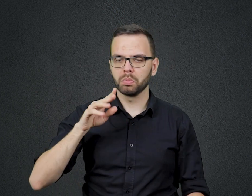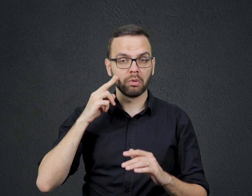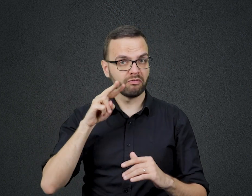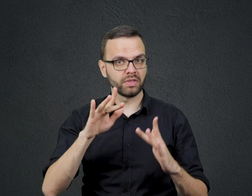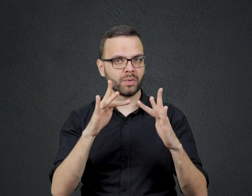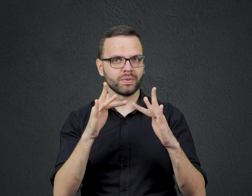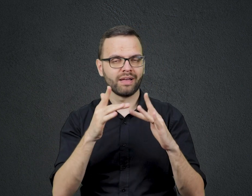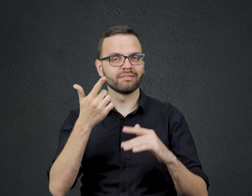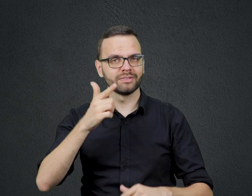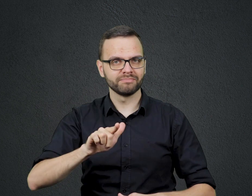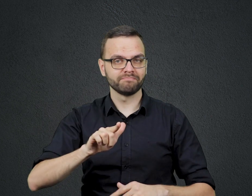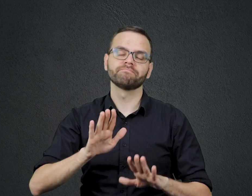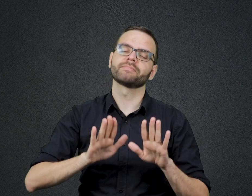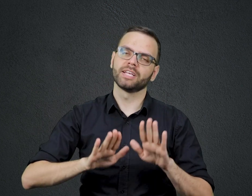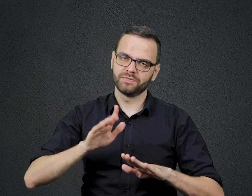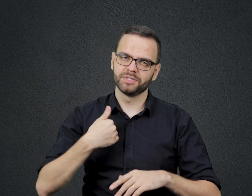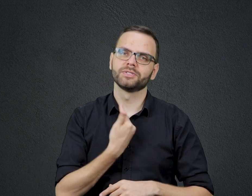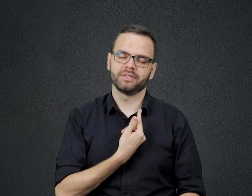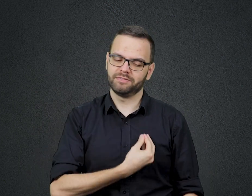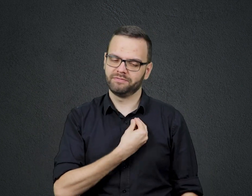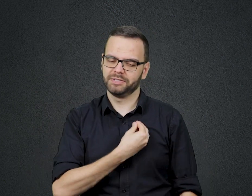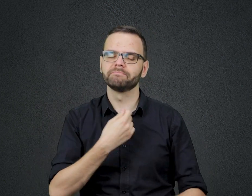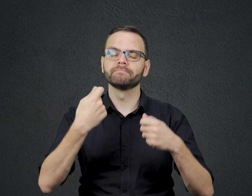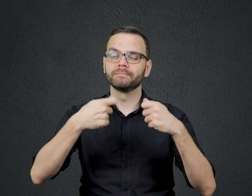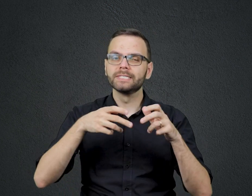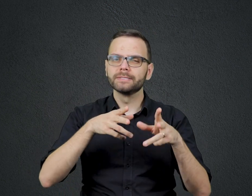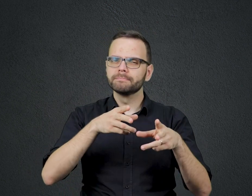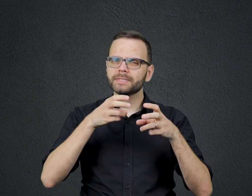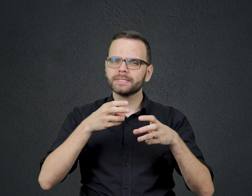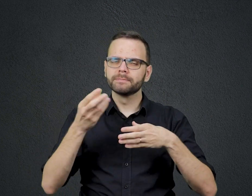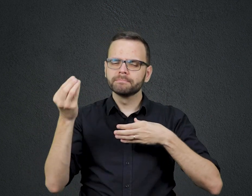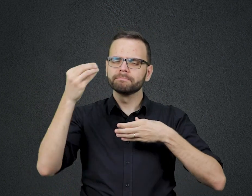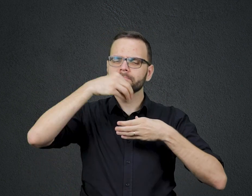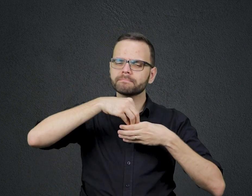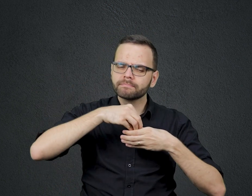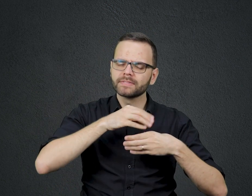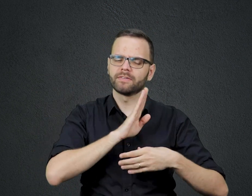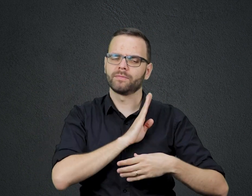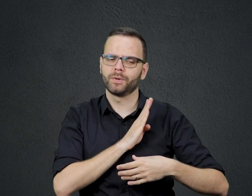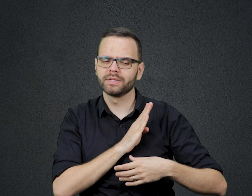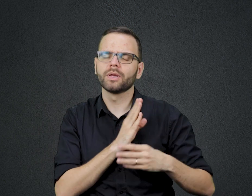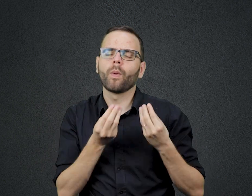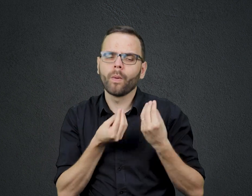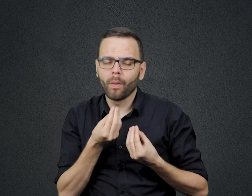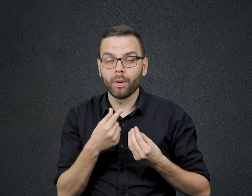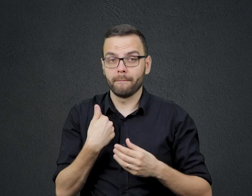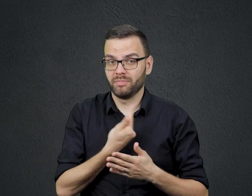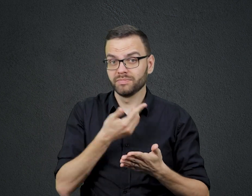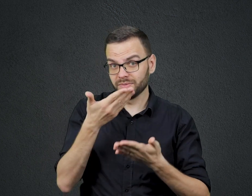das provas da vida Precisamos avaliar como está nosso íntimo E não podemos perder o amor pelo Senhor e sua